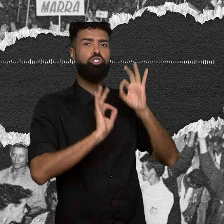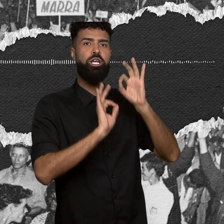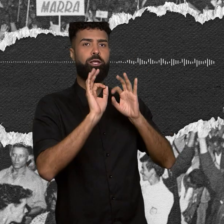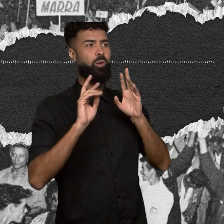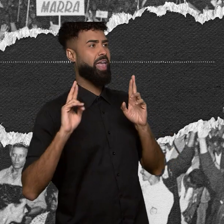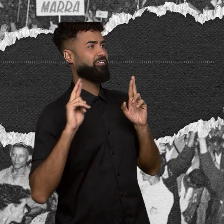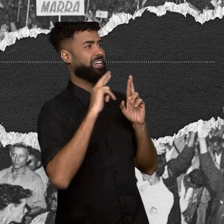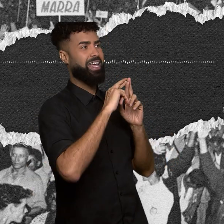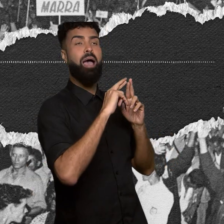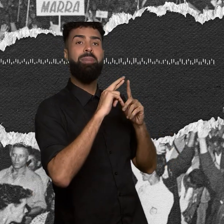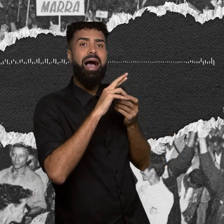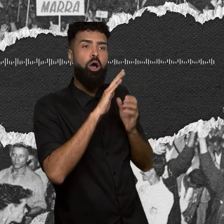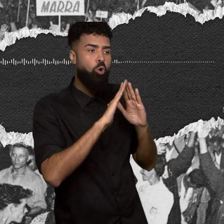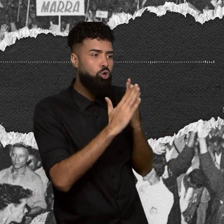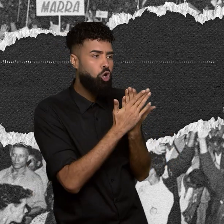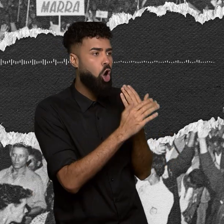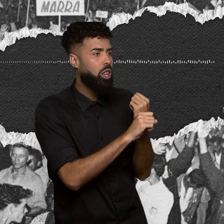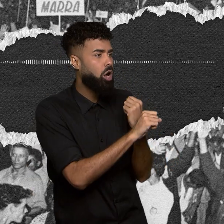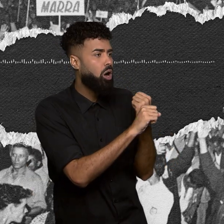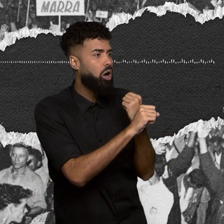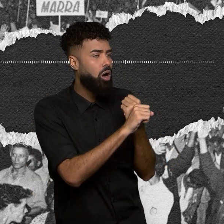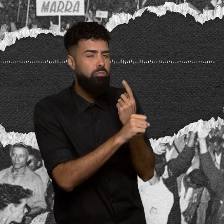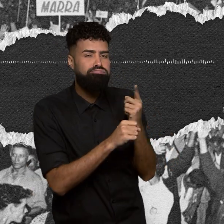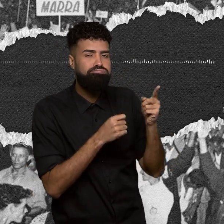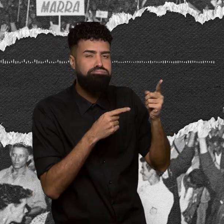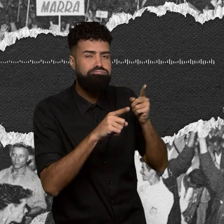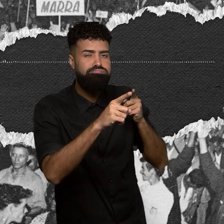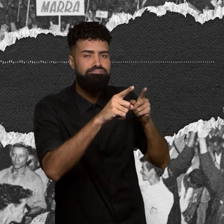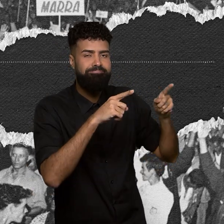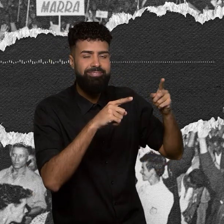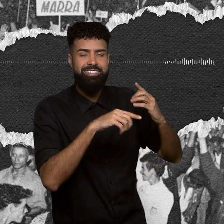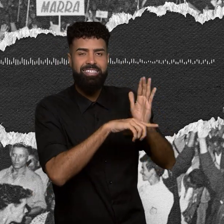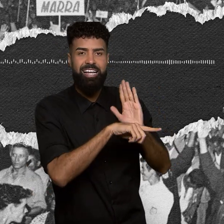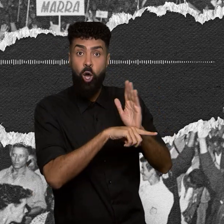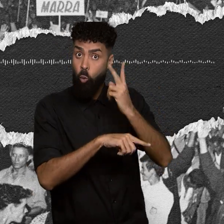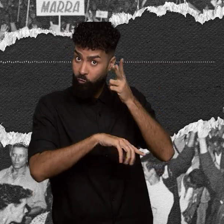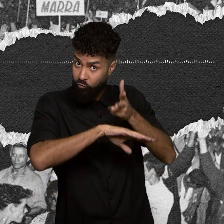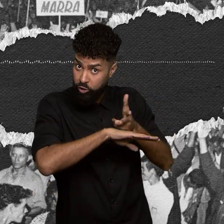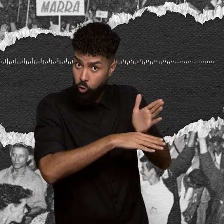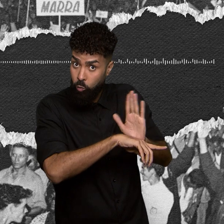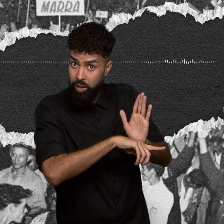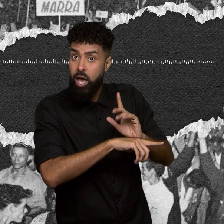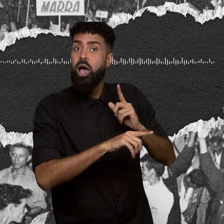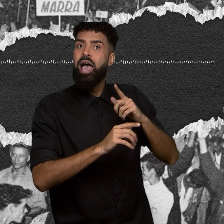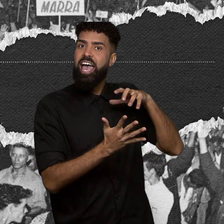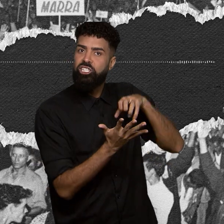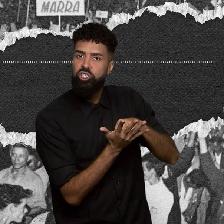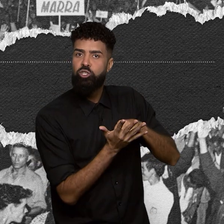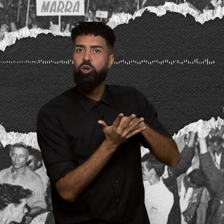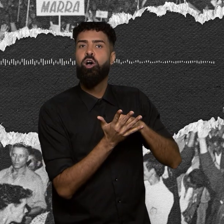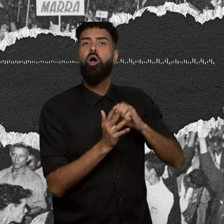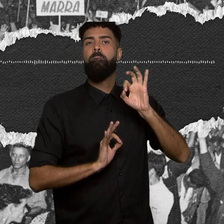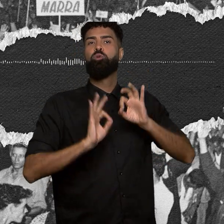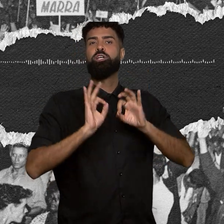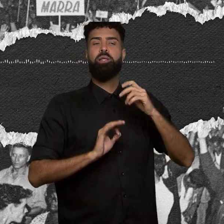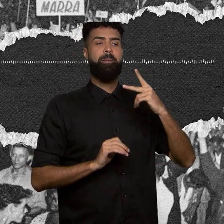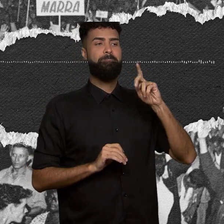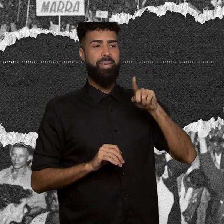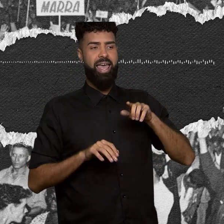periferias da cidade. Um filme da época guardou os registros do projeto De Pé no Chão Também Se Aprende a Ler. O registro é